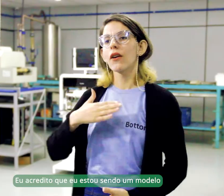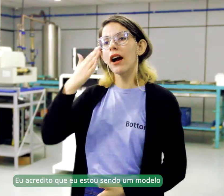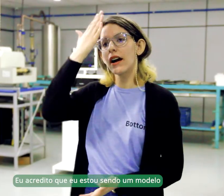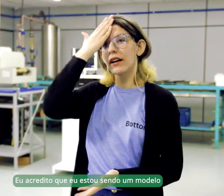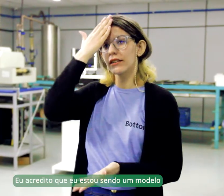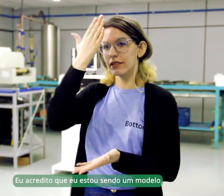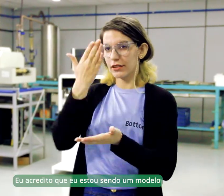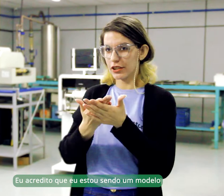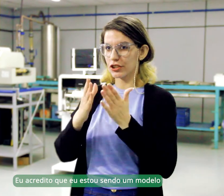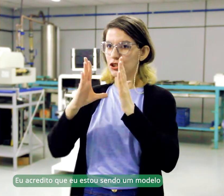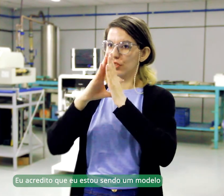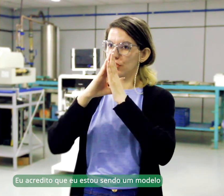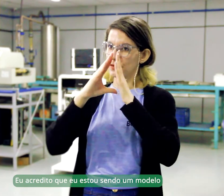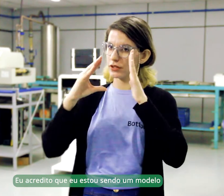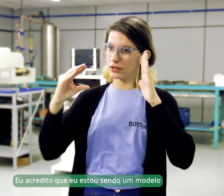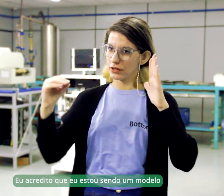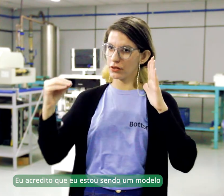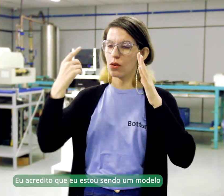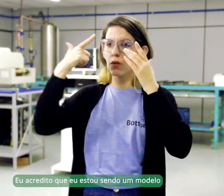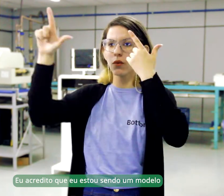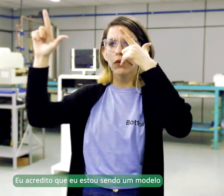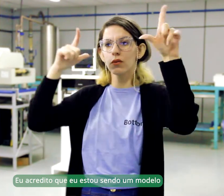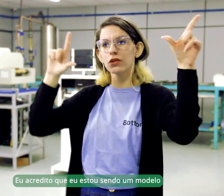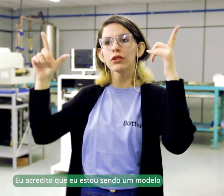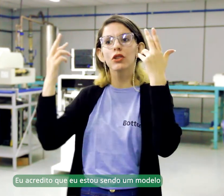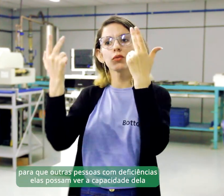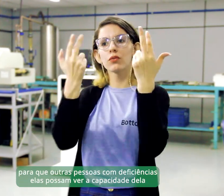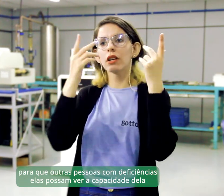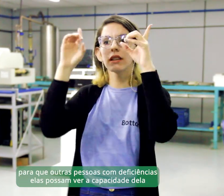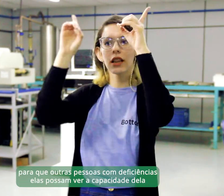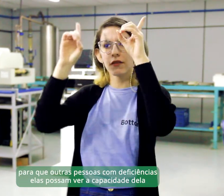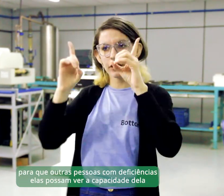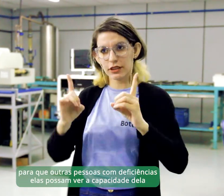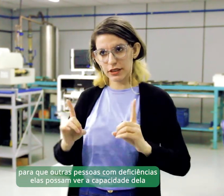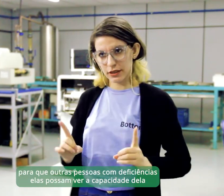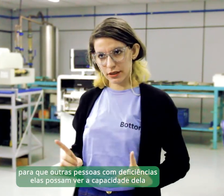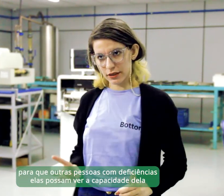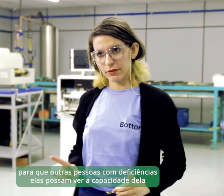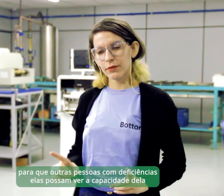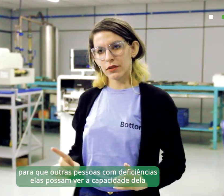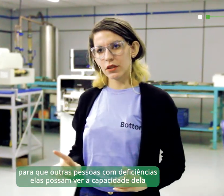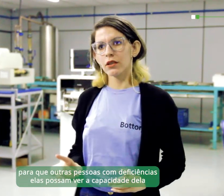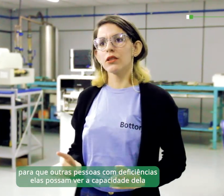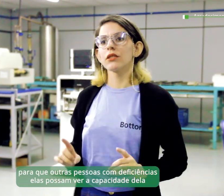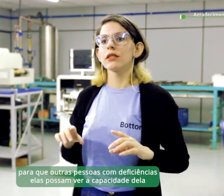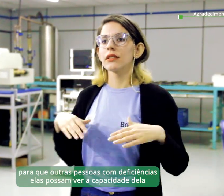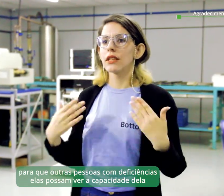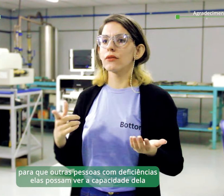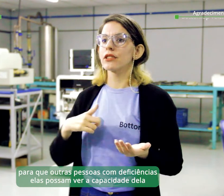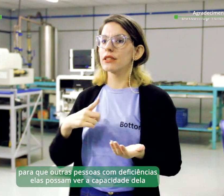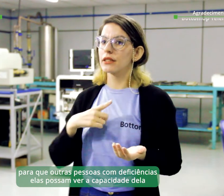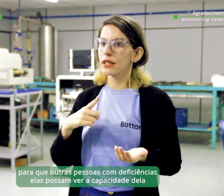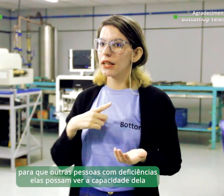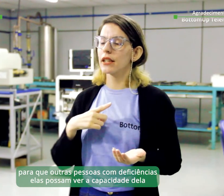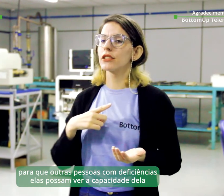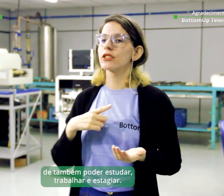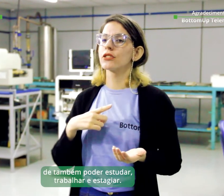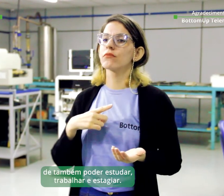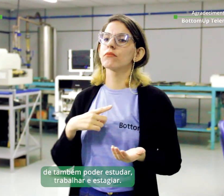Eu acredito que eu estou sendo um modelo para que outras pessoas com deficiência possam ver a capacidade delas de também